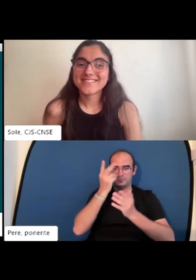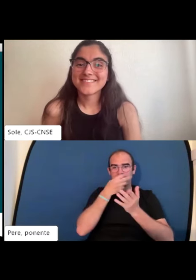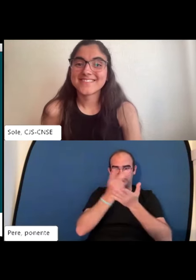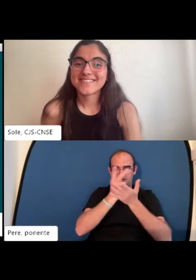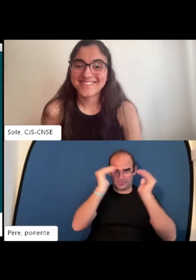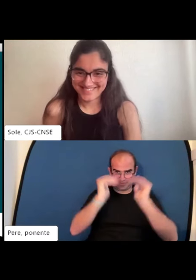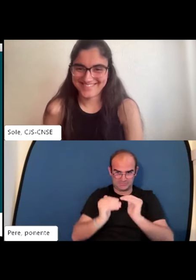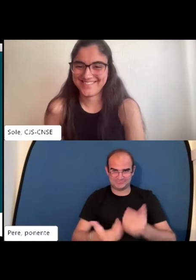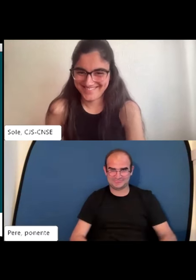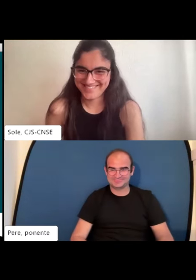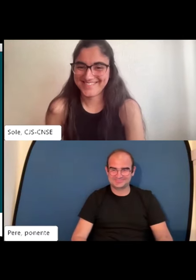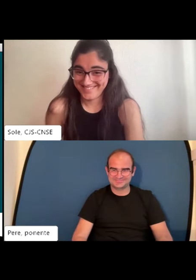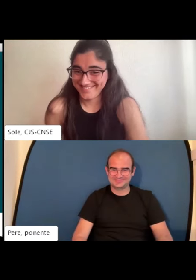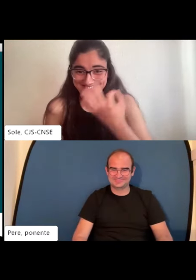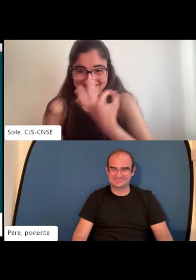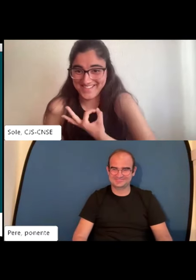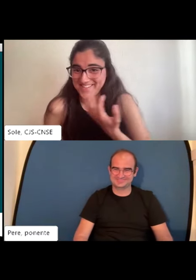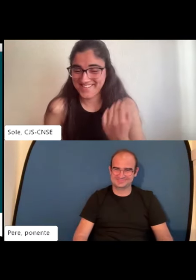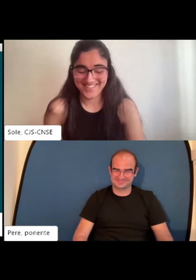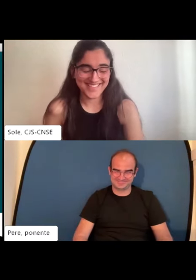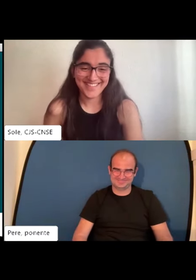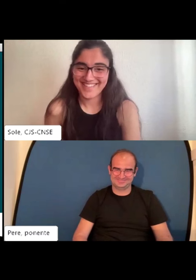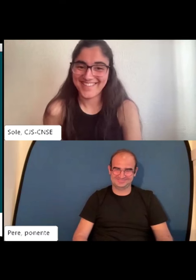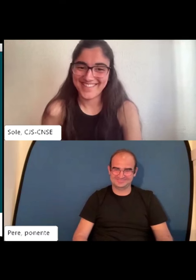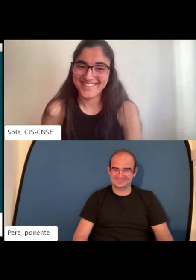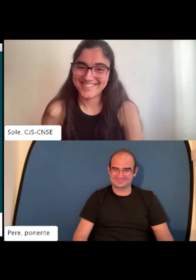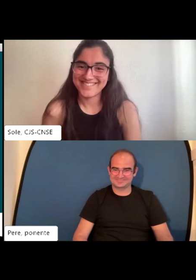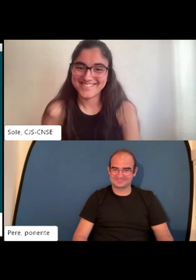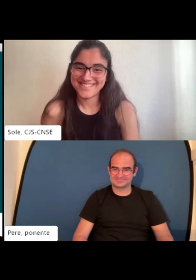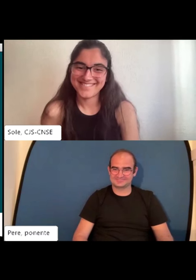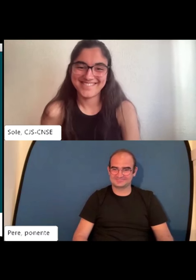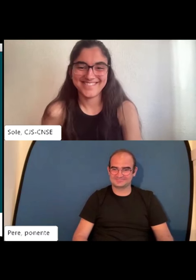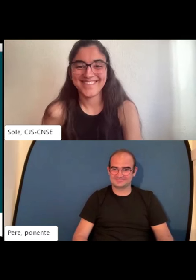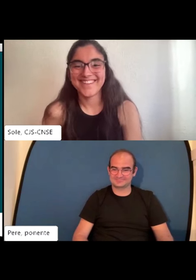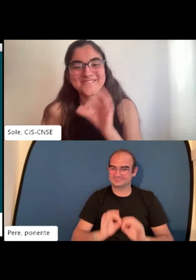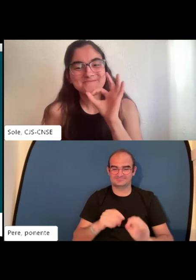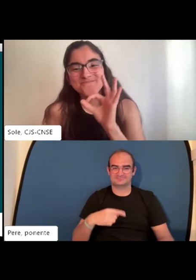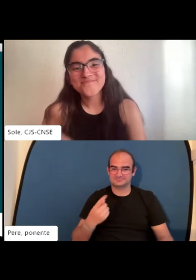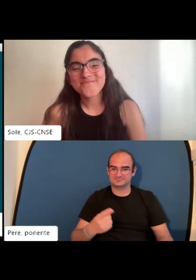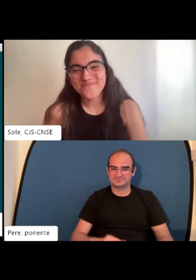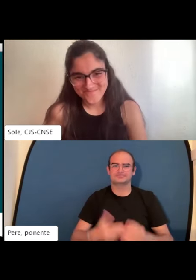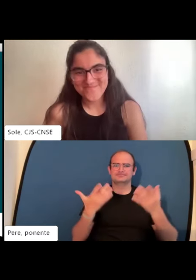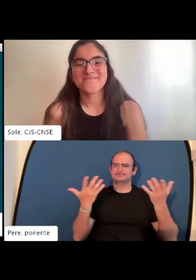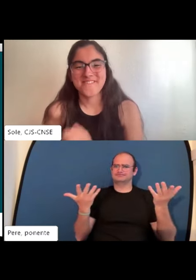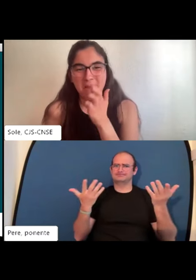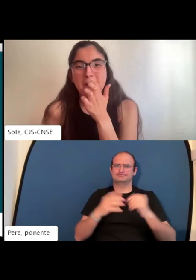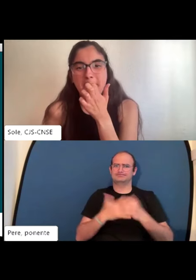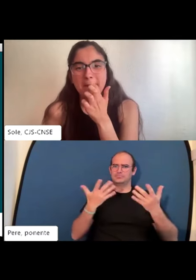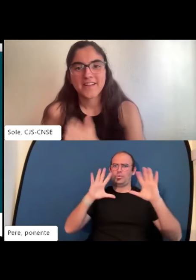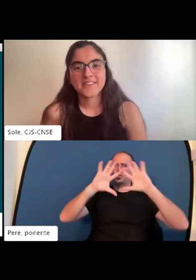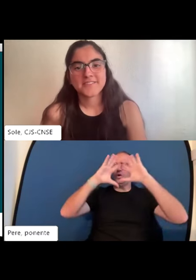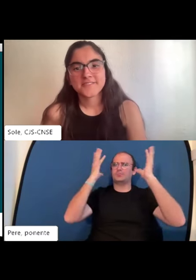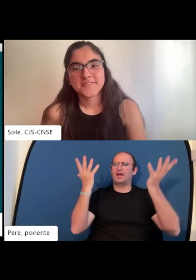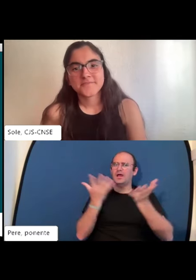castellano claro fíjate además si haces uso de ellas hubieses dormido muchísimo mejor y habrías estado menos nerviosa